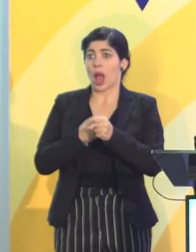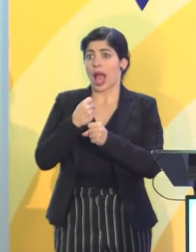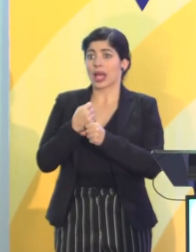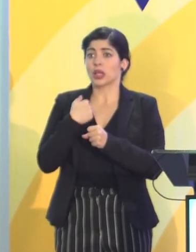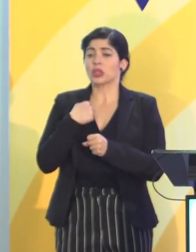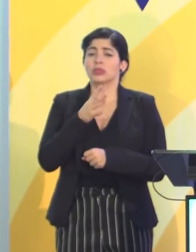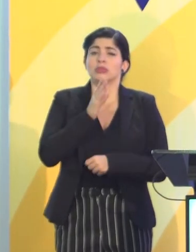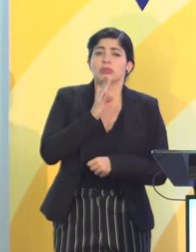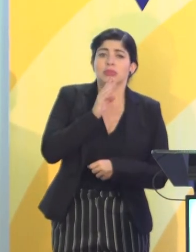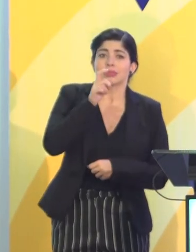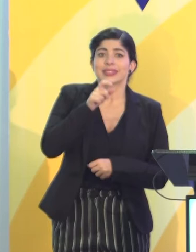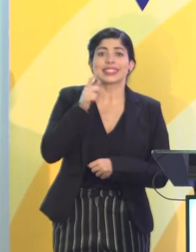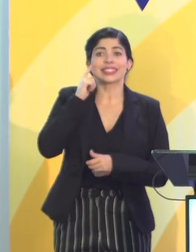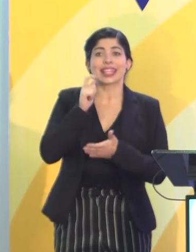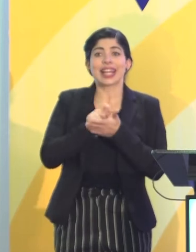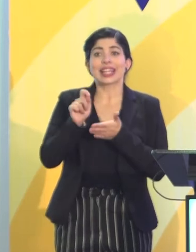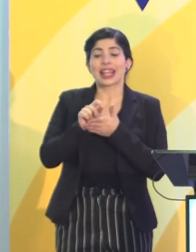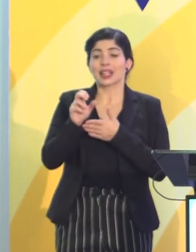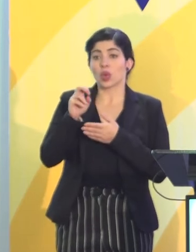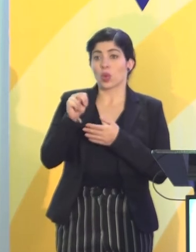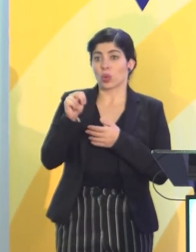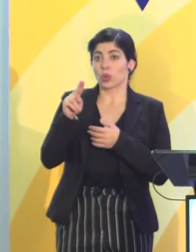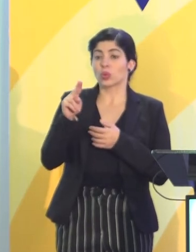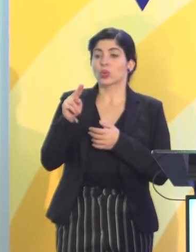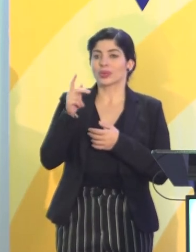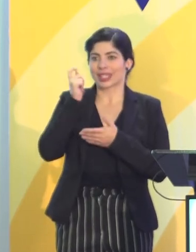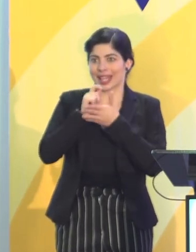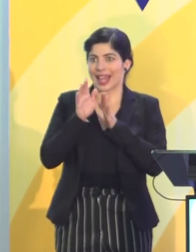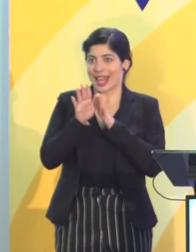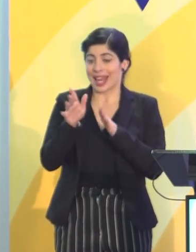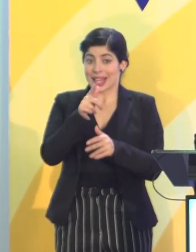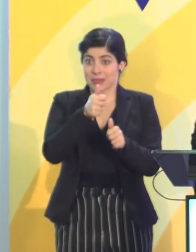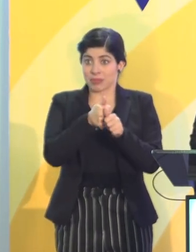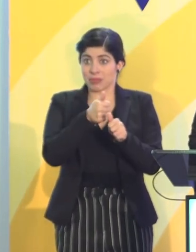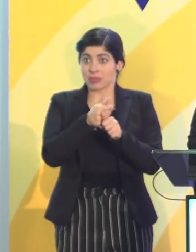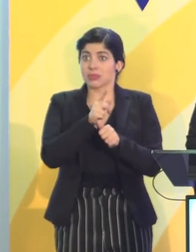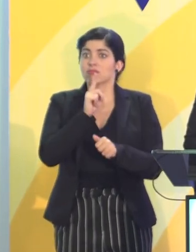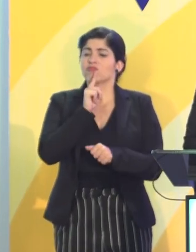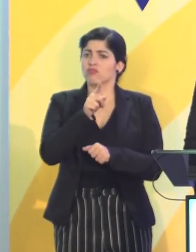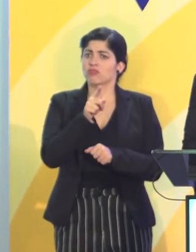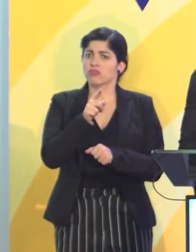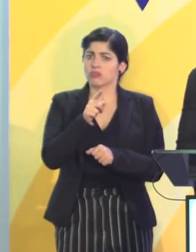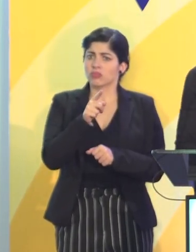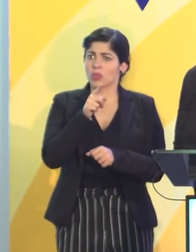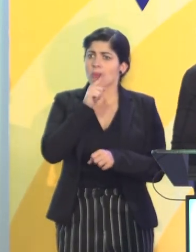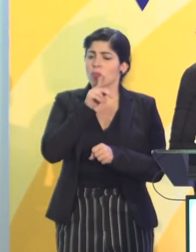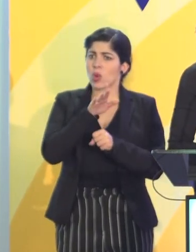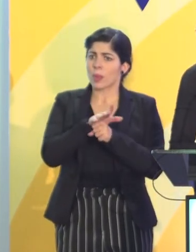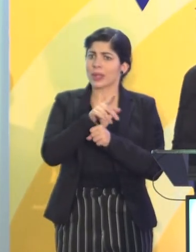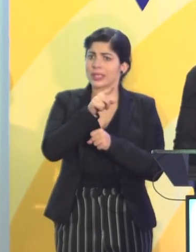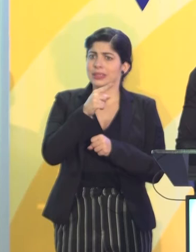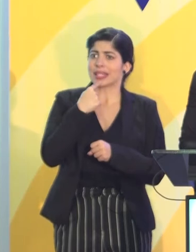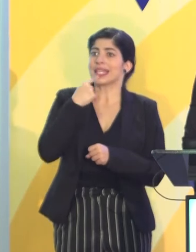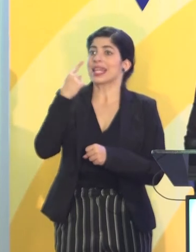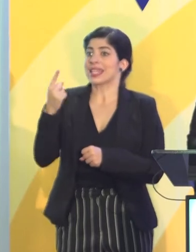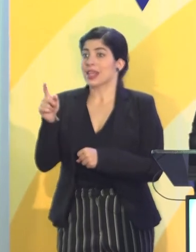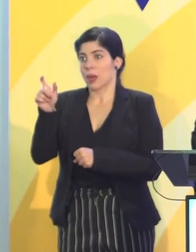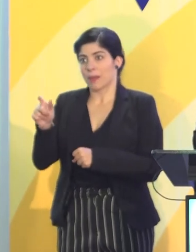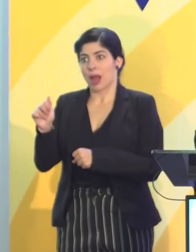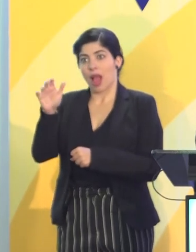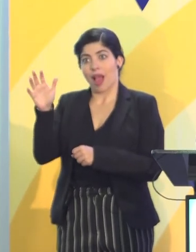conversaba yo con el secretario general de las Naciones Unidas y él realmente con compromiso le dijo a una